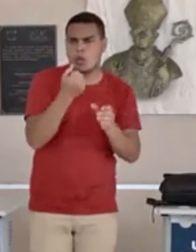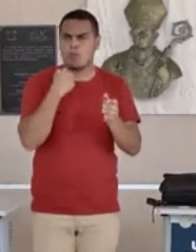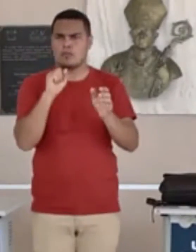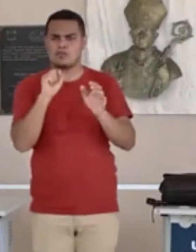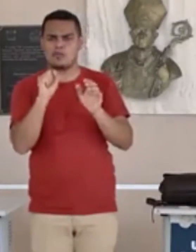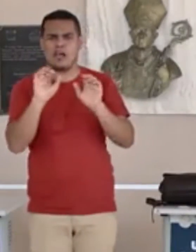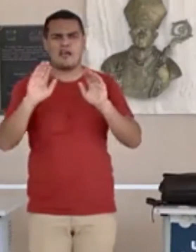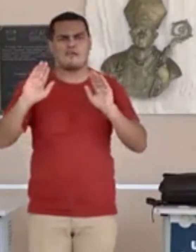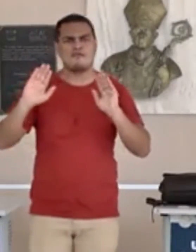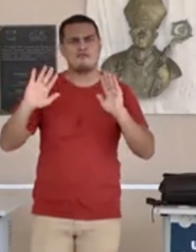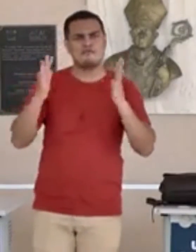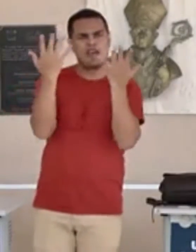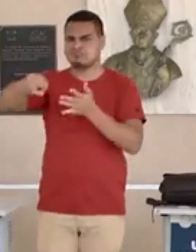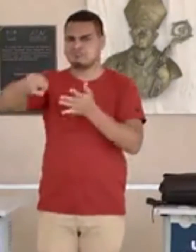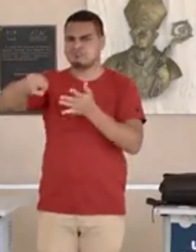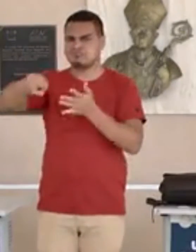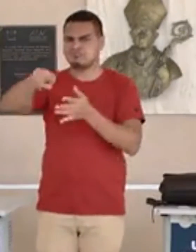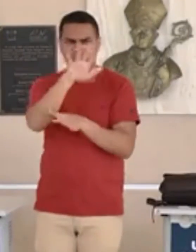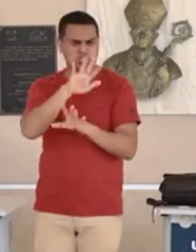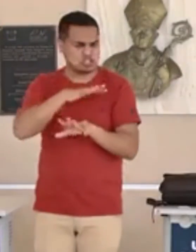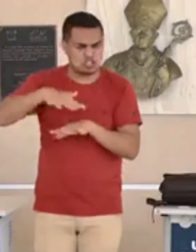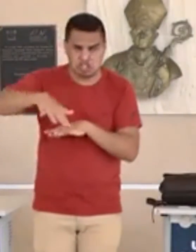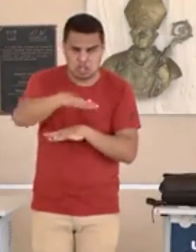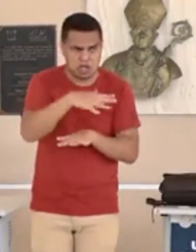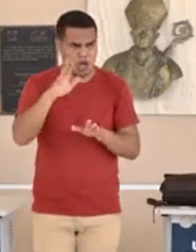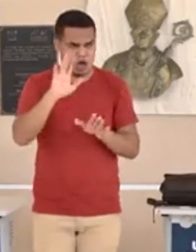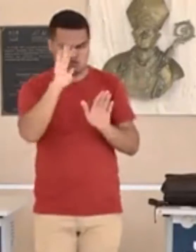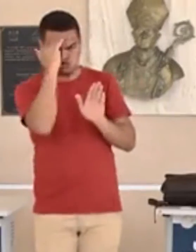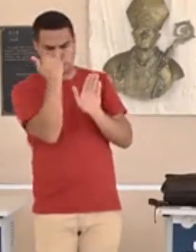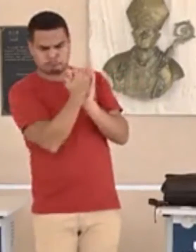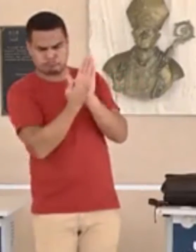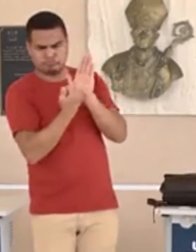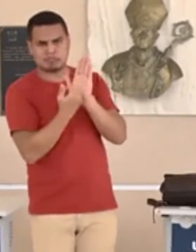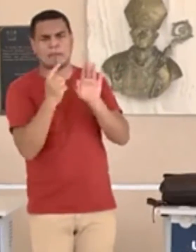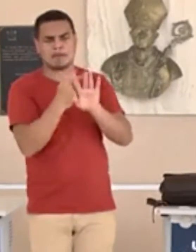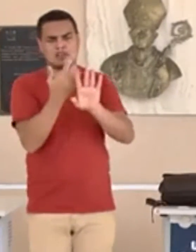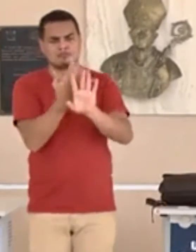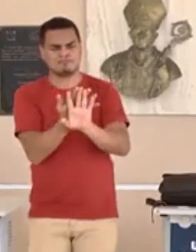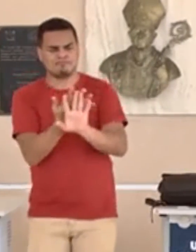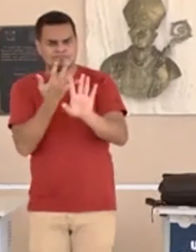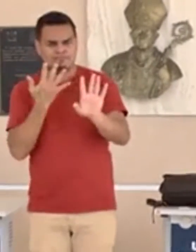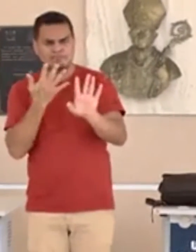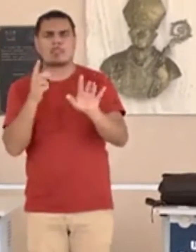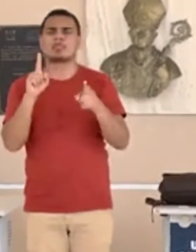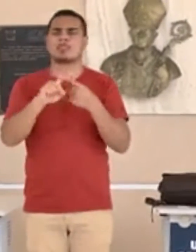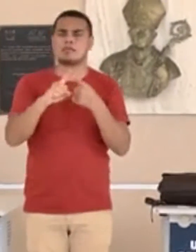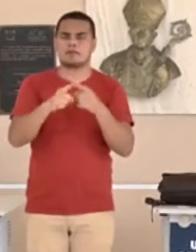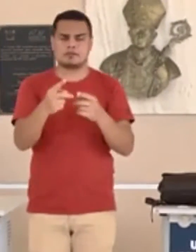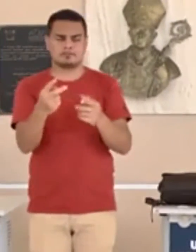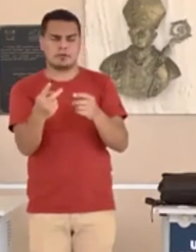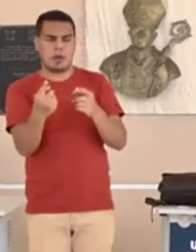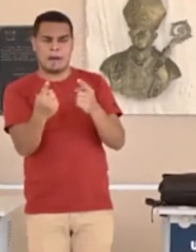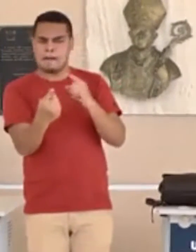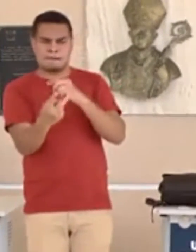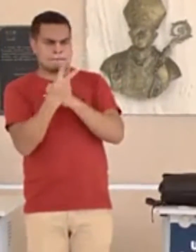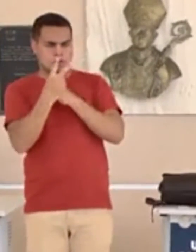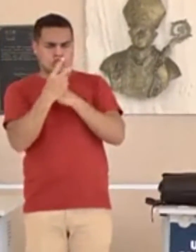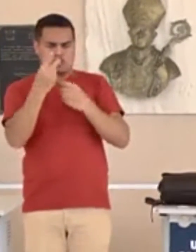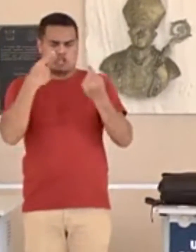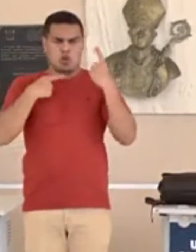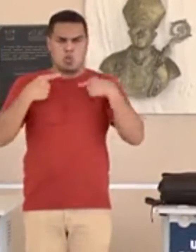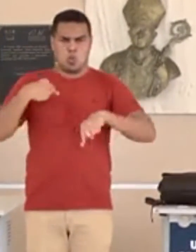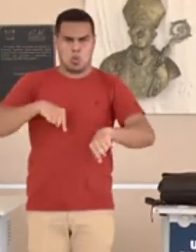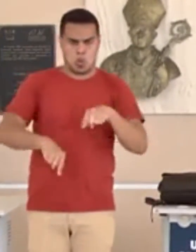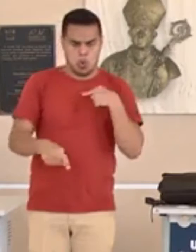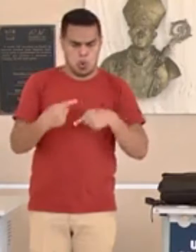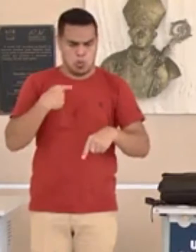eventos que está publicado em decreto, respeitando a regra de distanciamento social e proteção individual e que deve